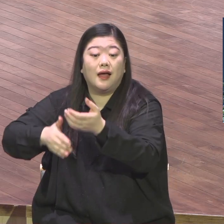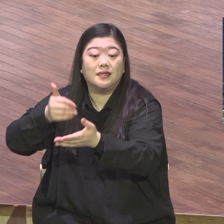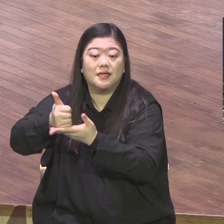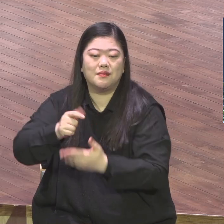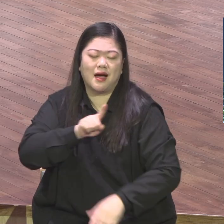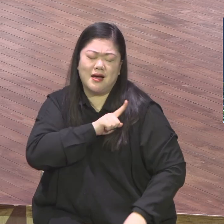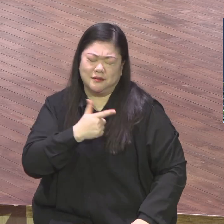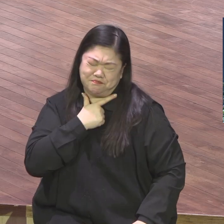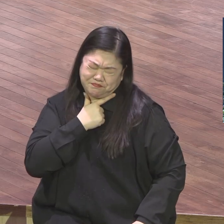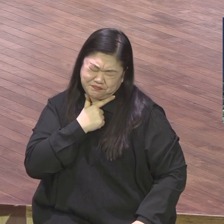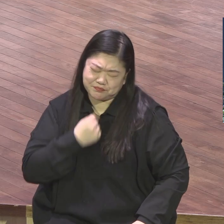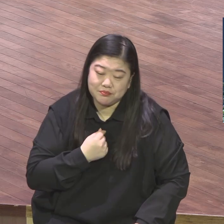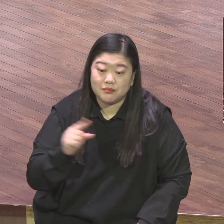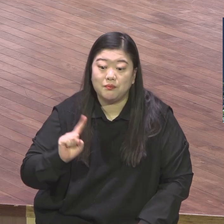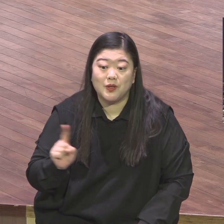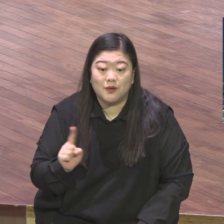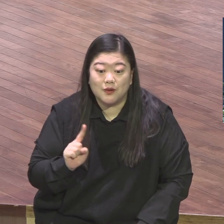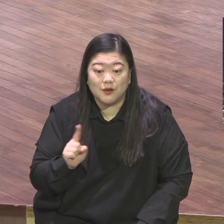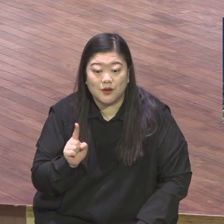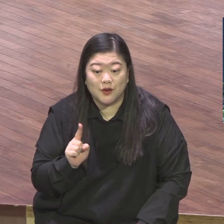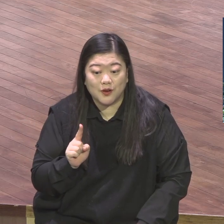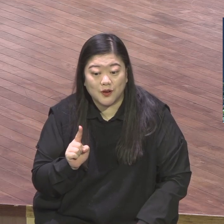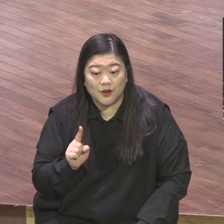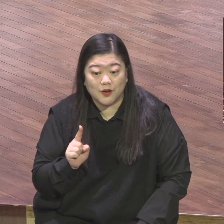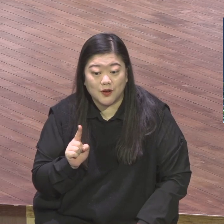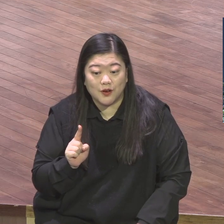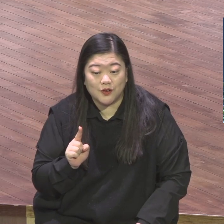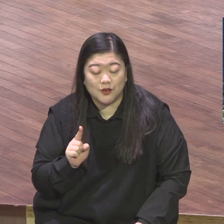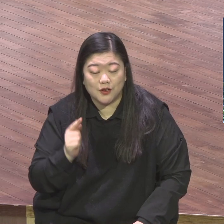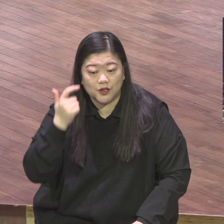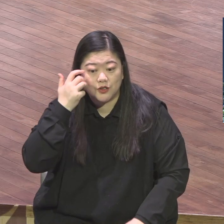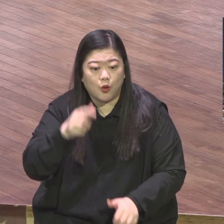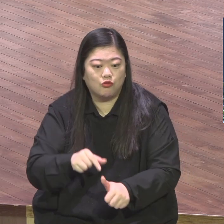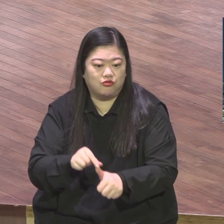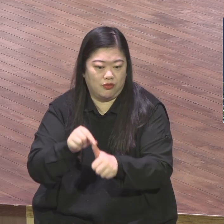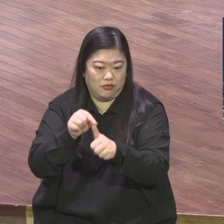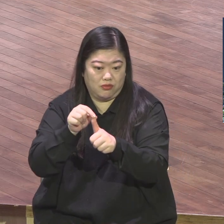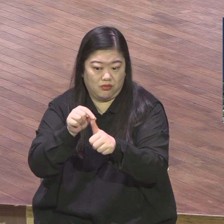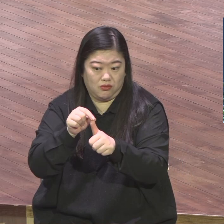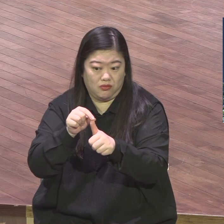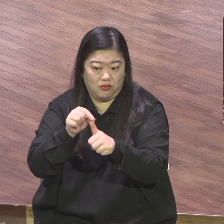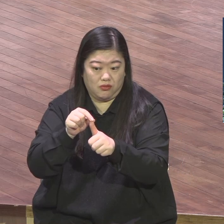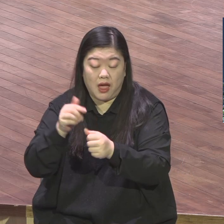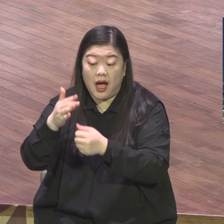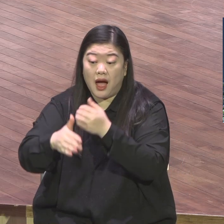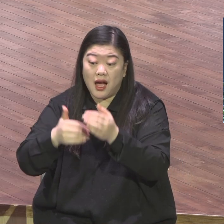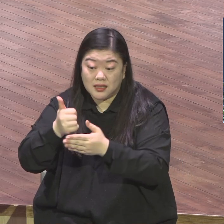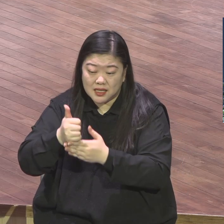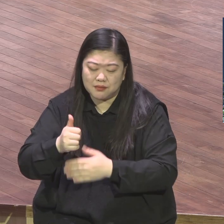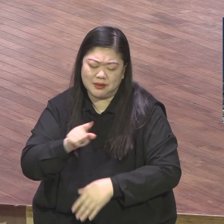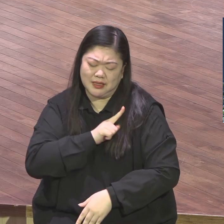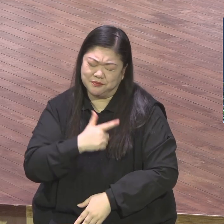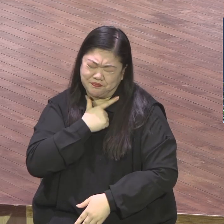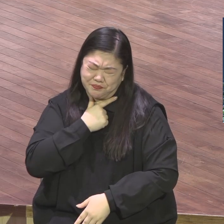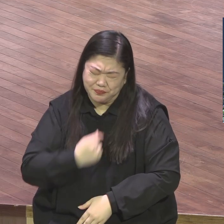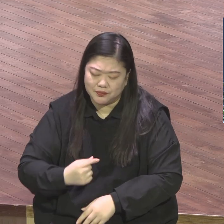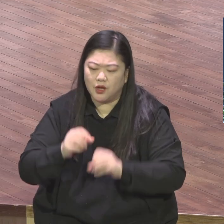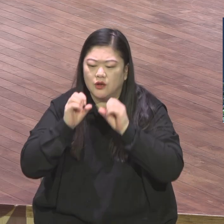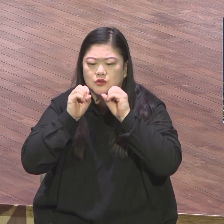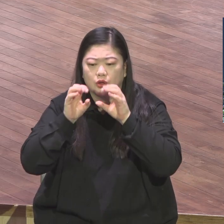명도 전도 안 했다 한 명에게도 영적 면체제 안 했다 한 명에게도 보험을 전하지 안 했다 하나님